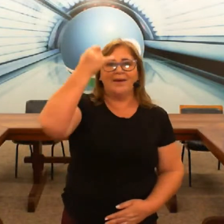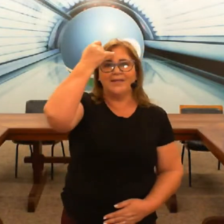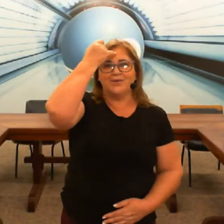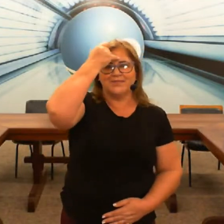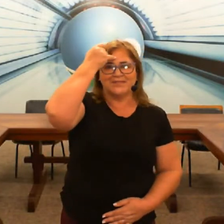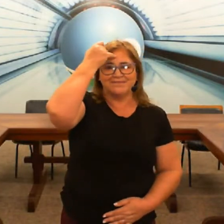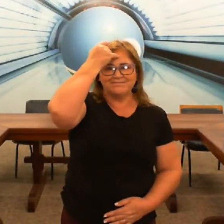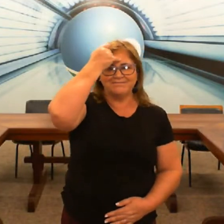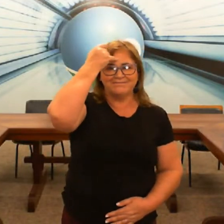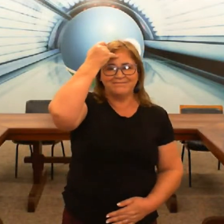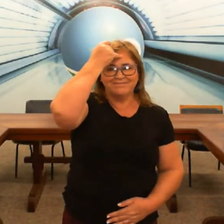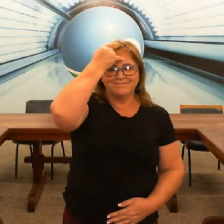Ilse